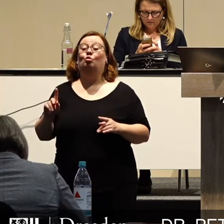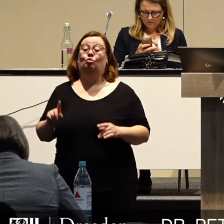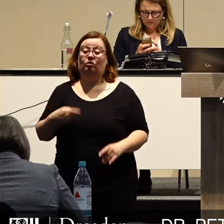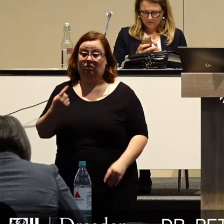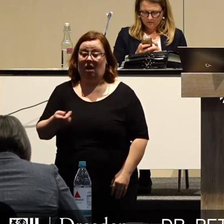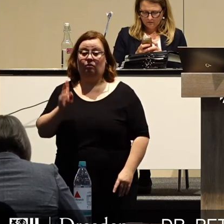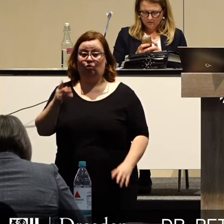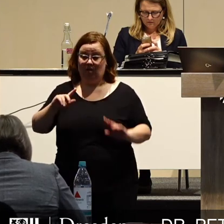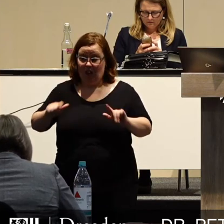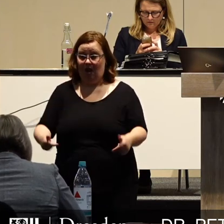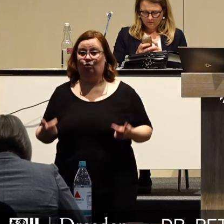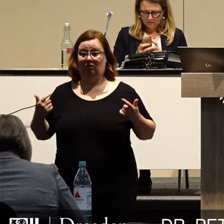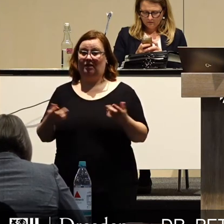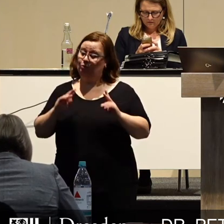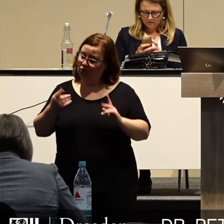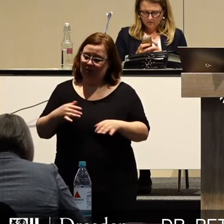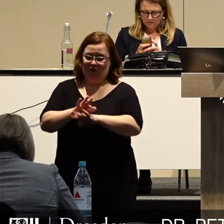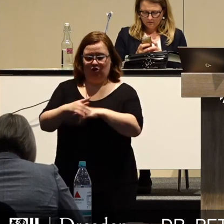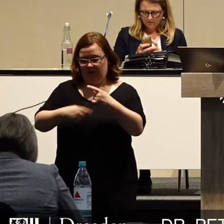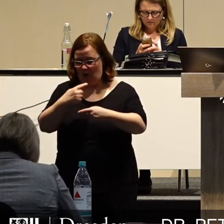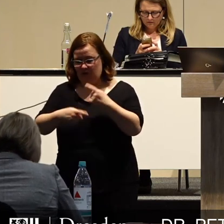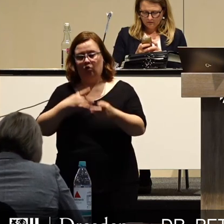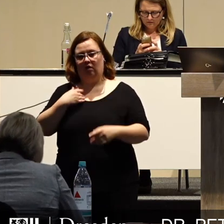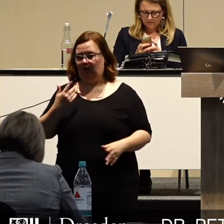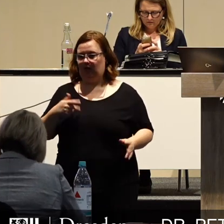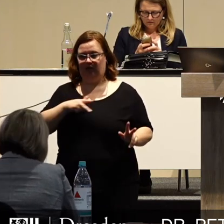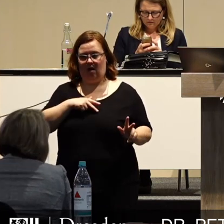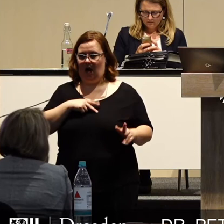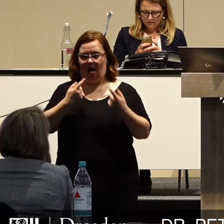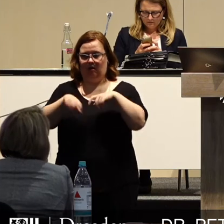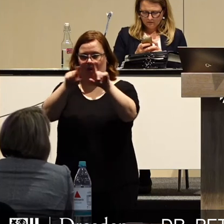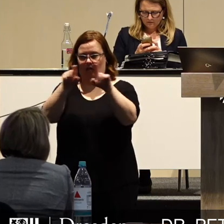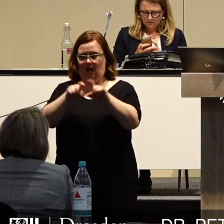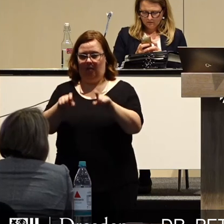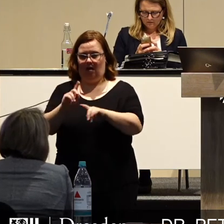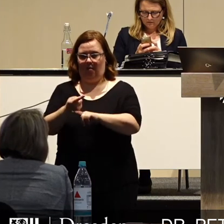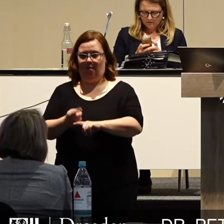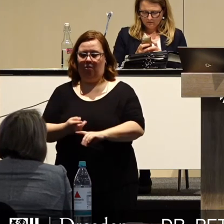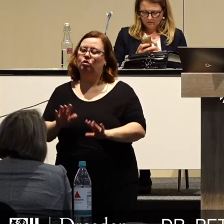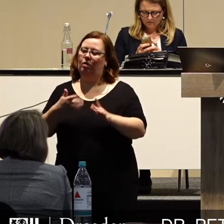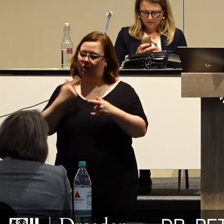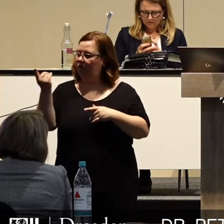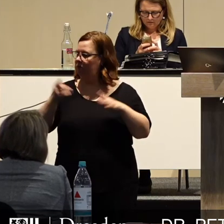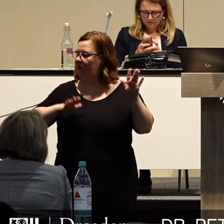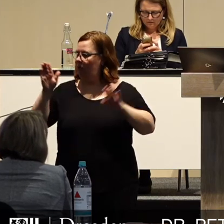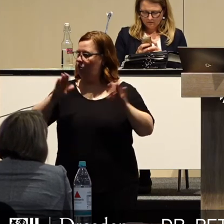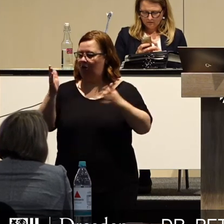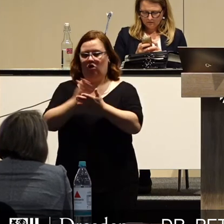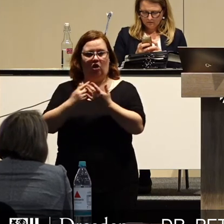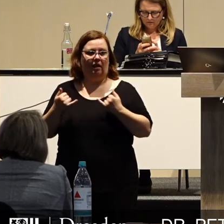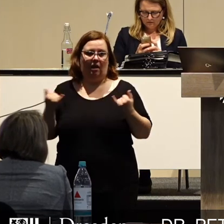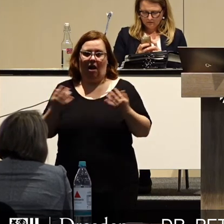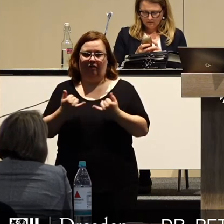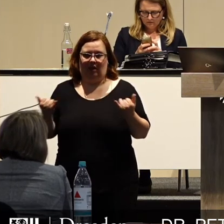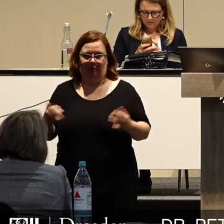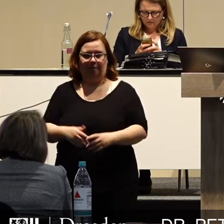müssen die Pferde wieder saufen. Sonst reden wir hier über andere Themen, aber auch das werden wir demokratisch bewältigen, egal wie